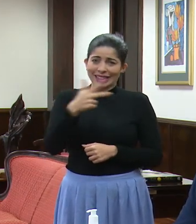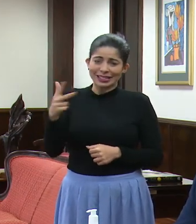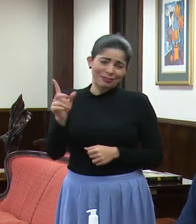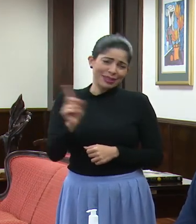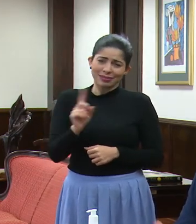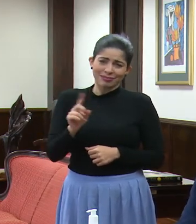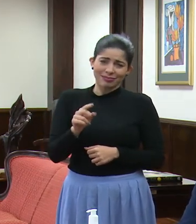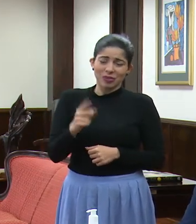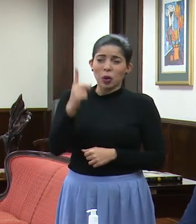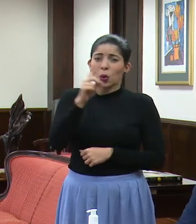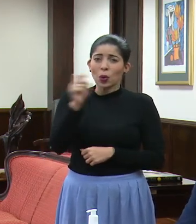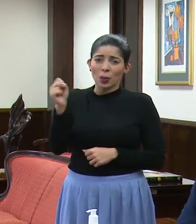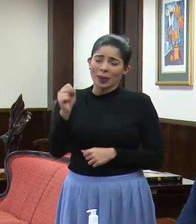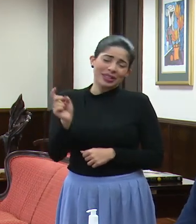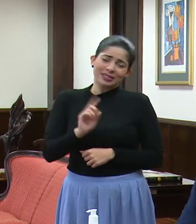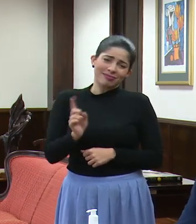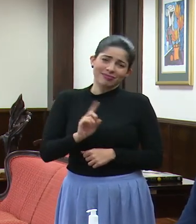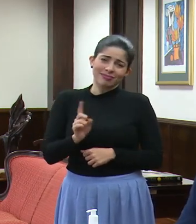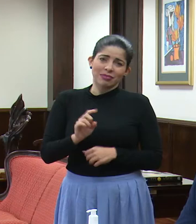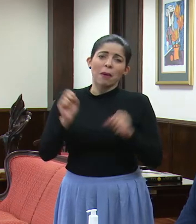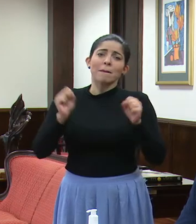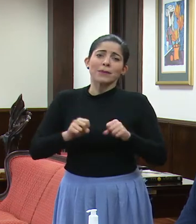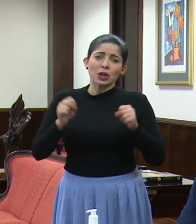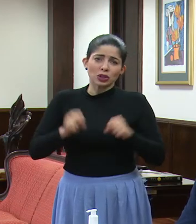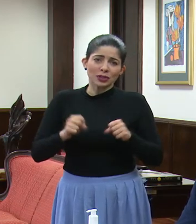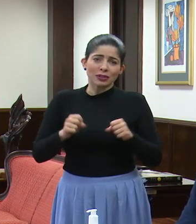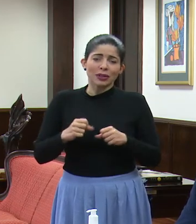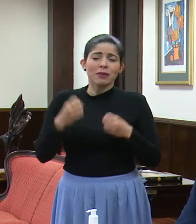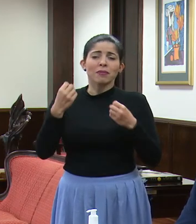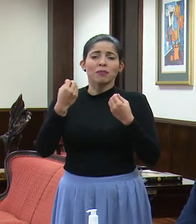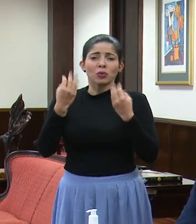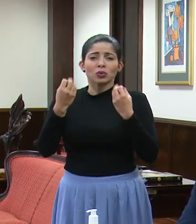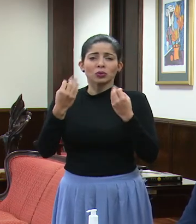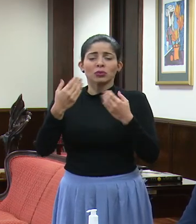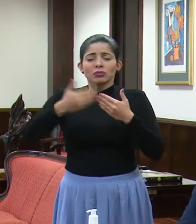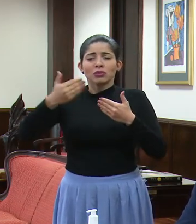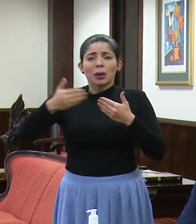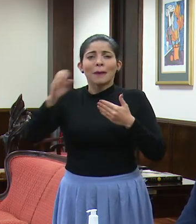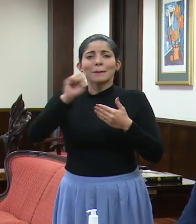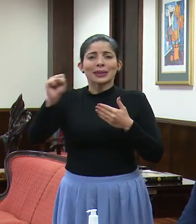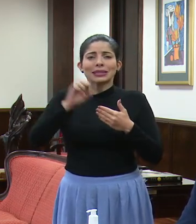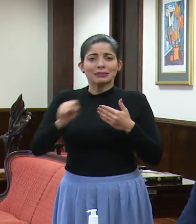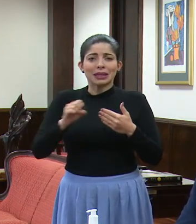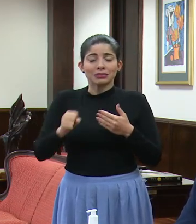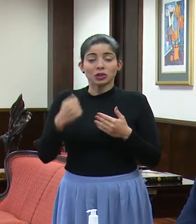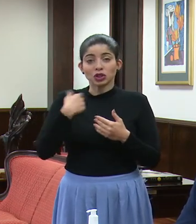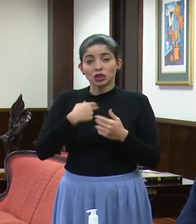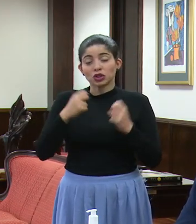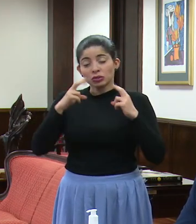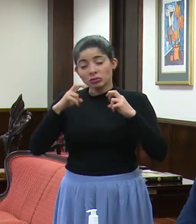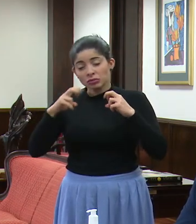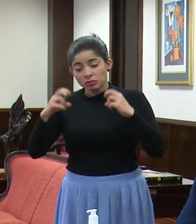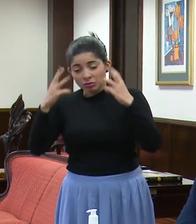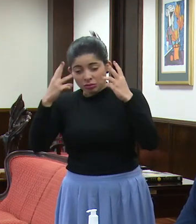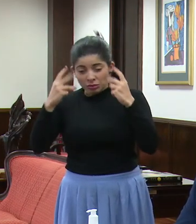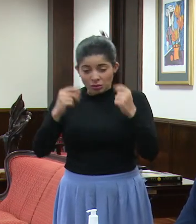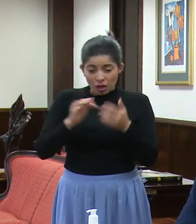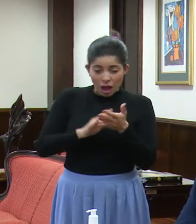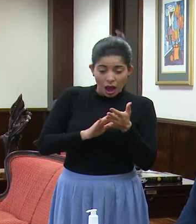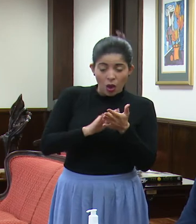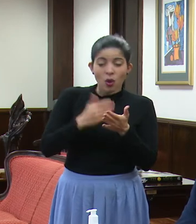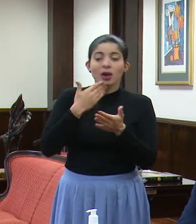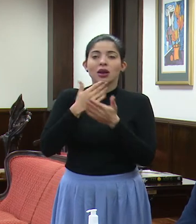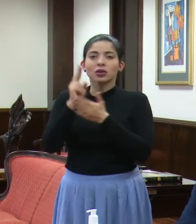semanas. No va a ser de un mes. Posiblemente incluso sea de meses. De hecho, en algunas proyecciones que hemos hecho, con